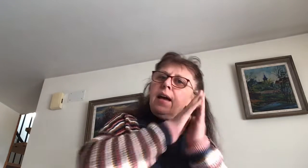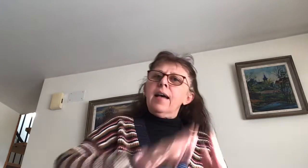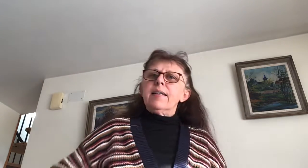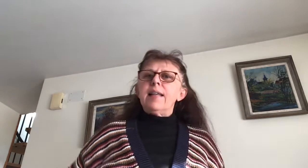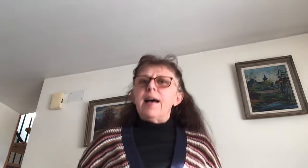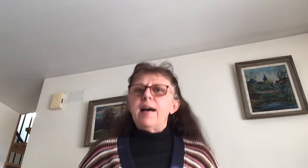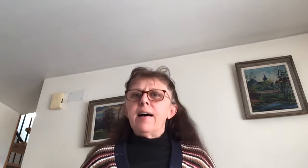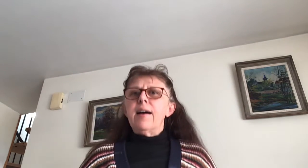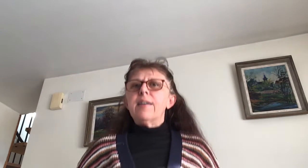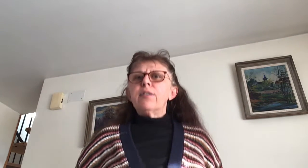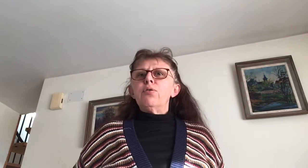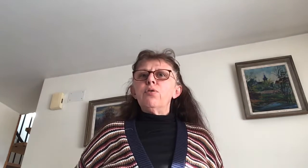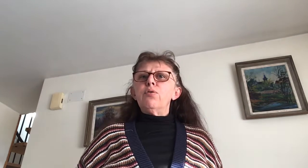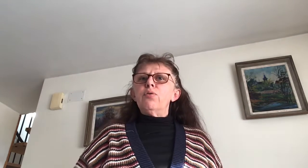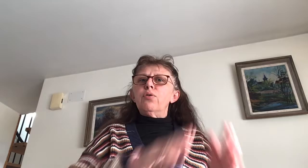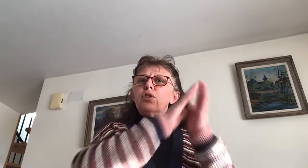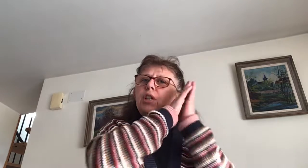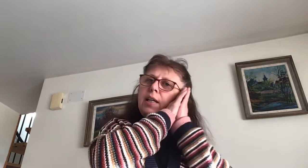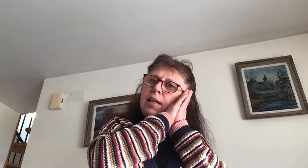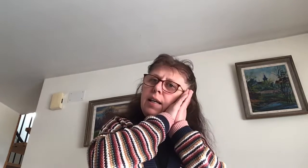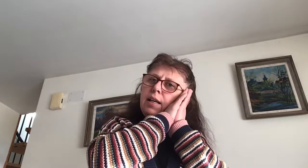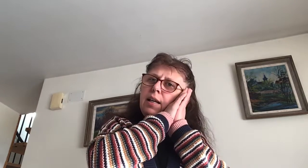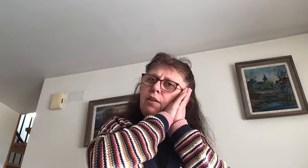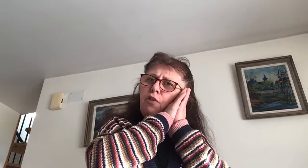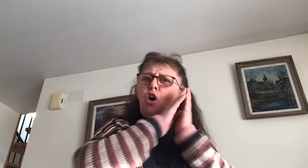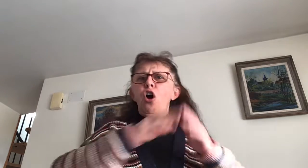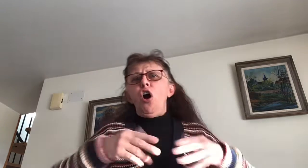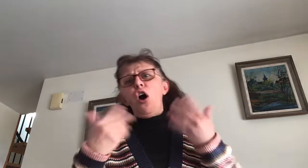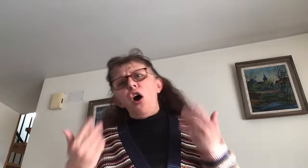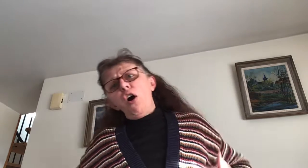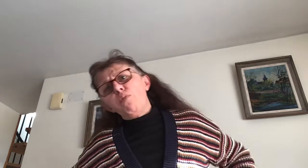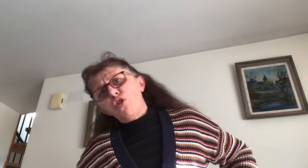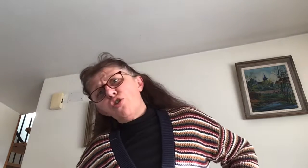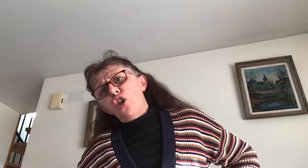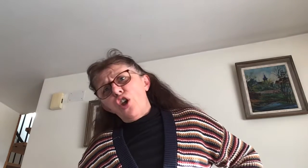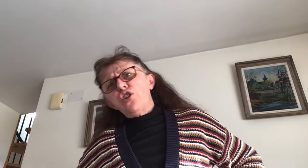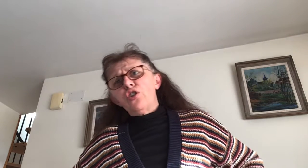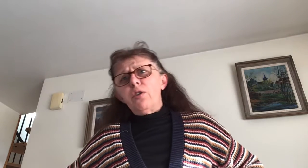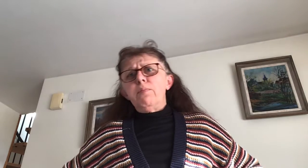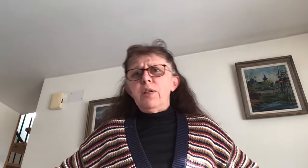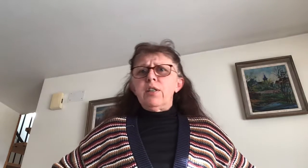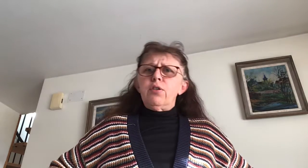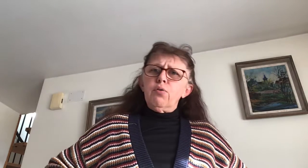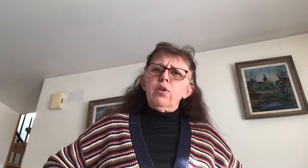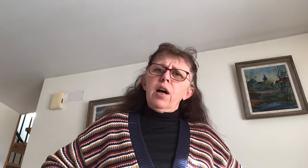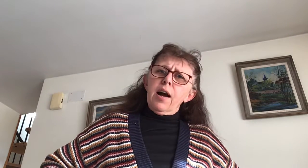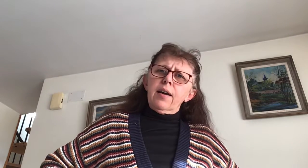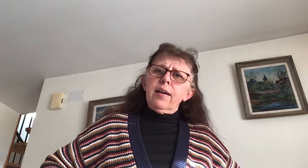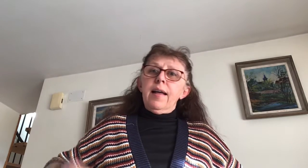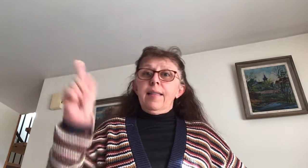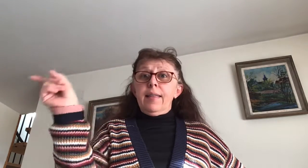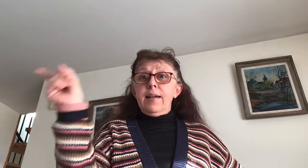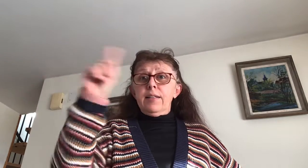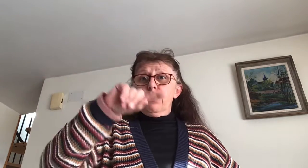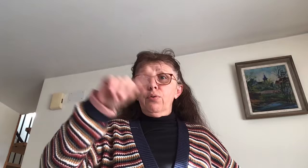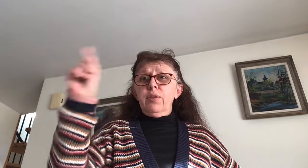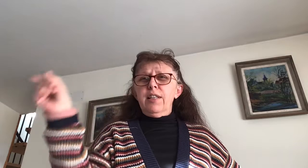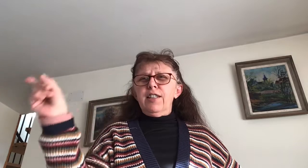saß und schlief. Ach, möcht' Ässchen, bist du krank, dass du nicht